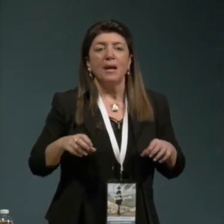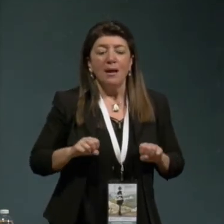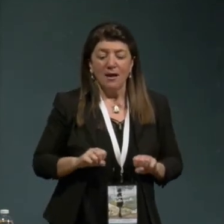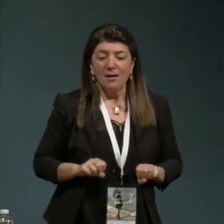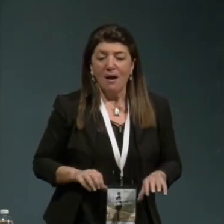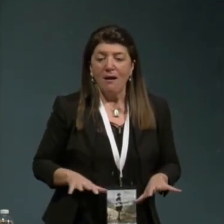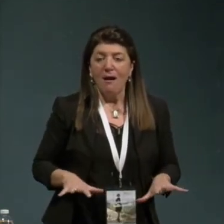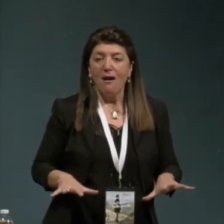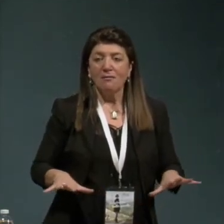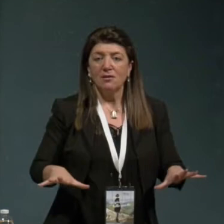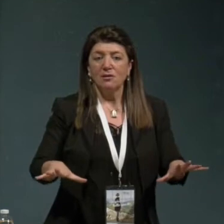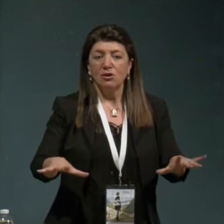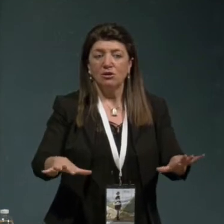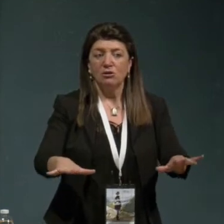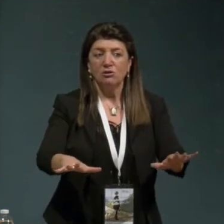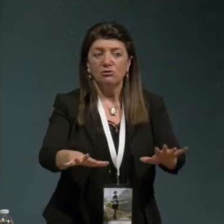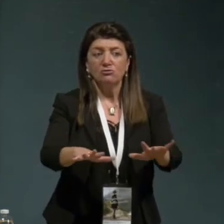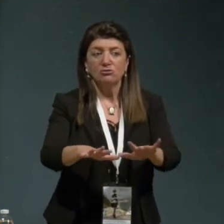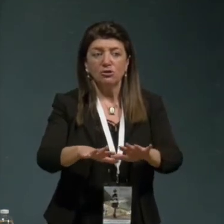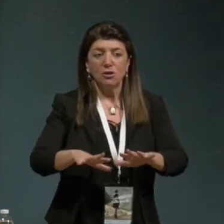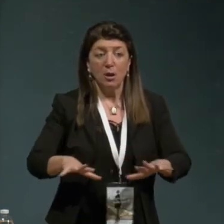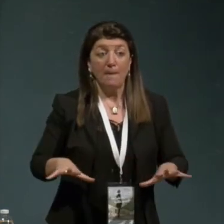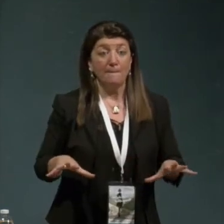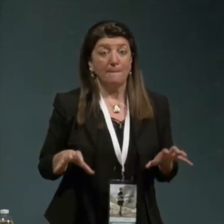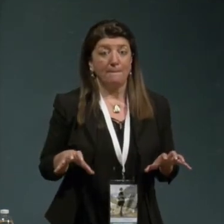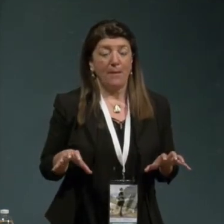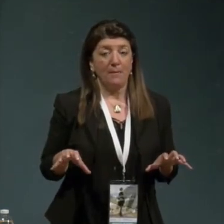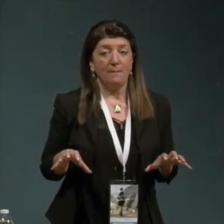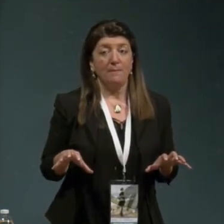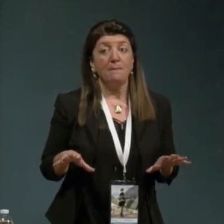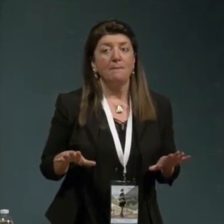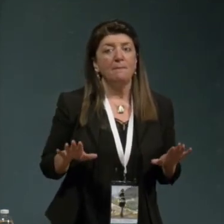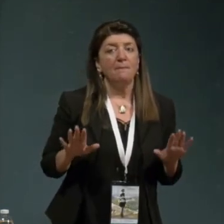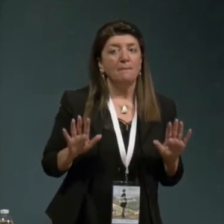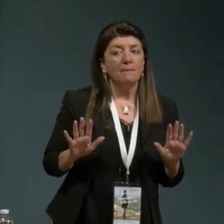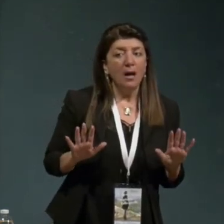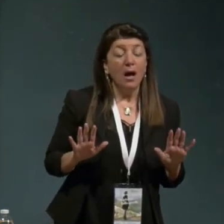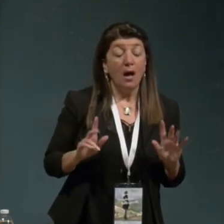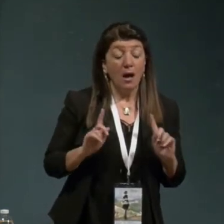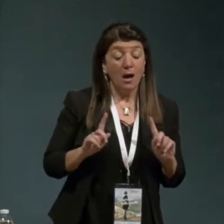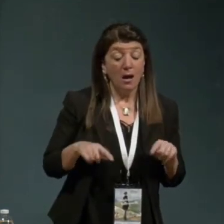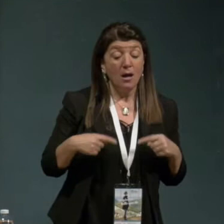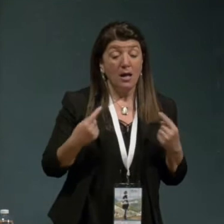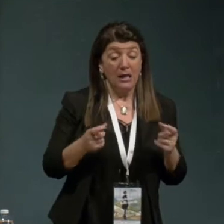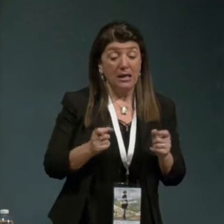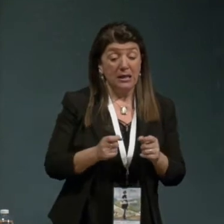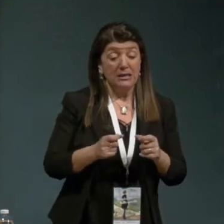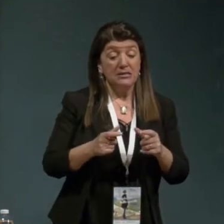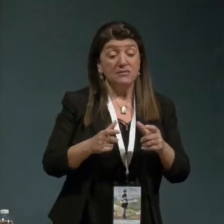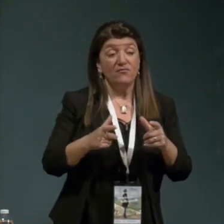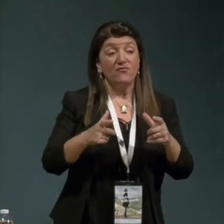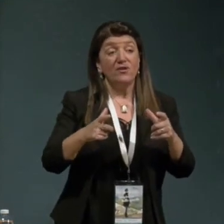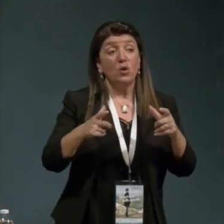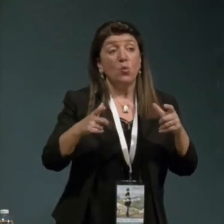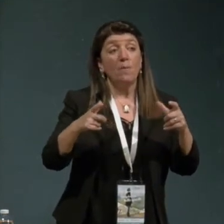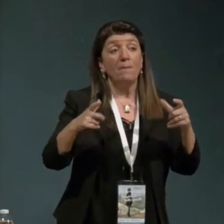profonde nel suolo e sviluppare bienesere